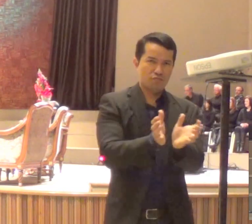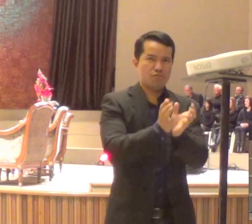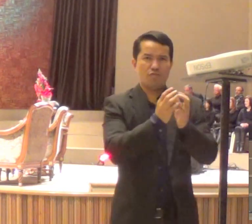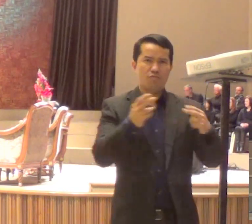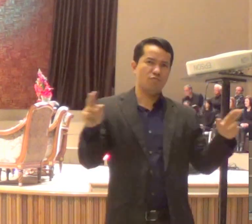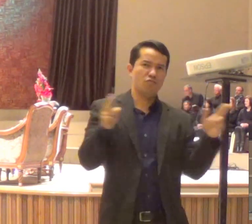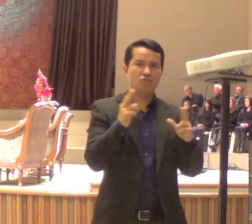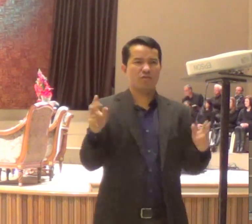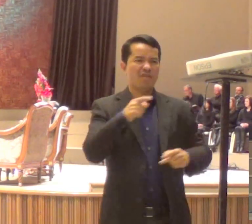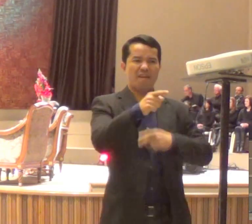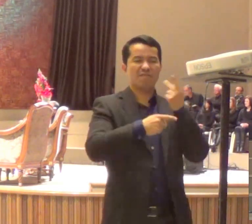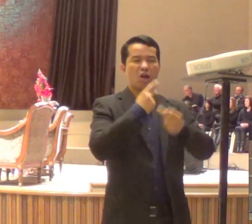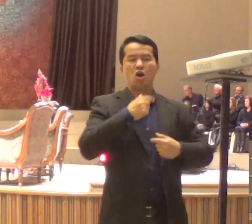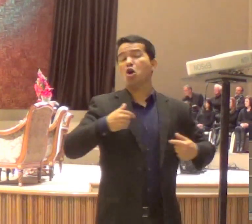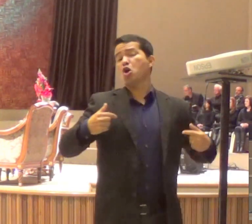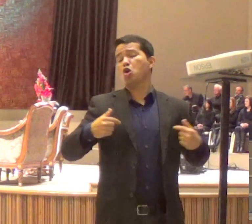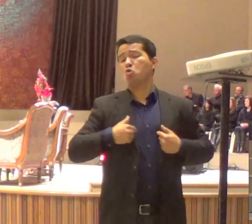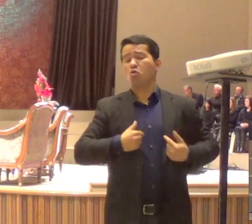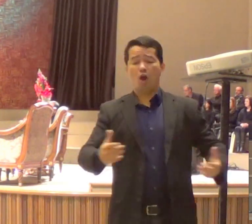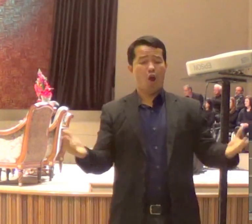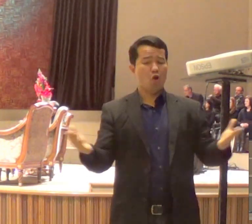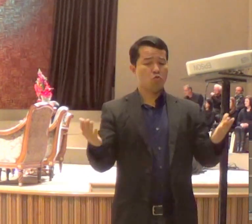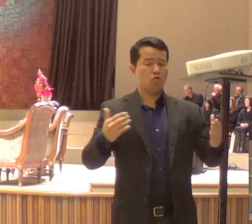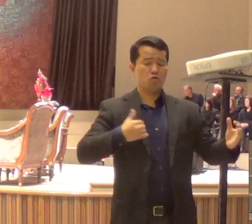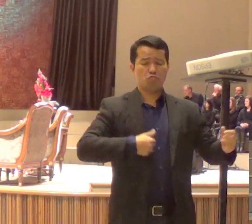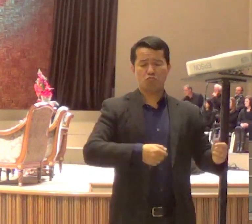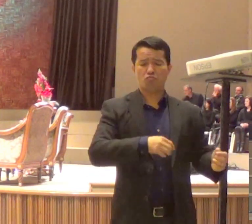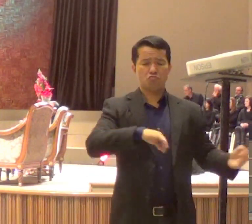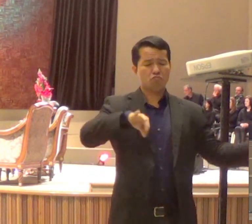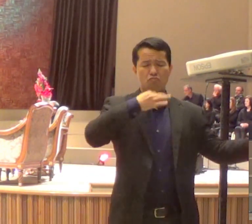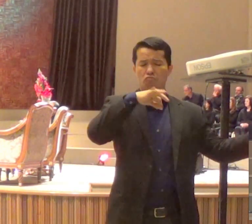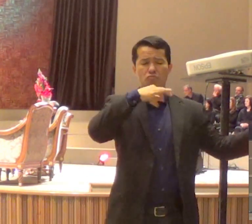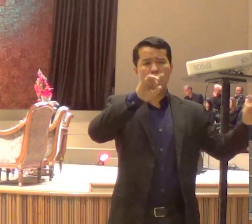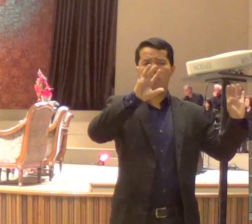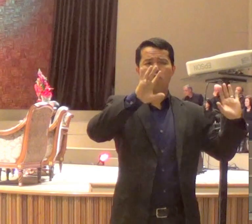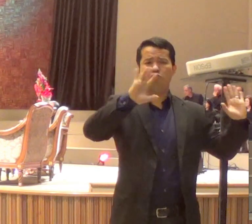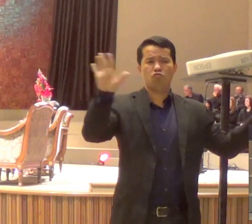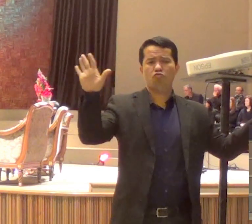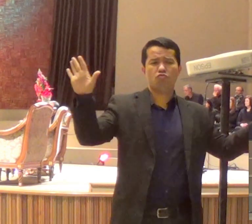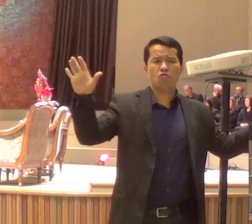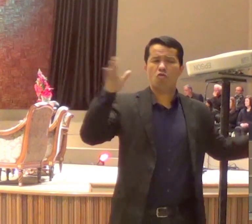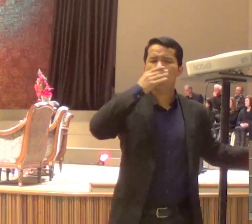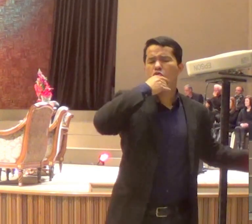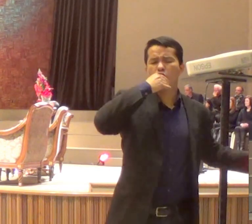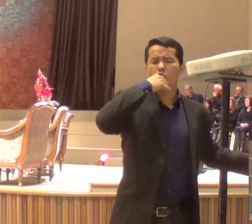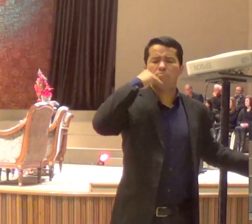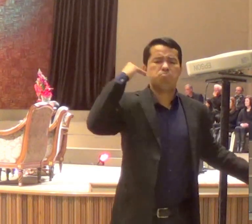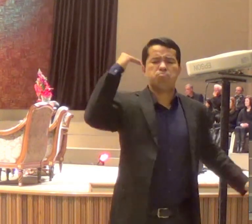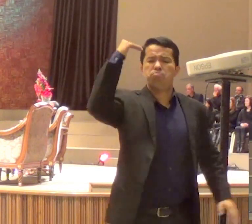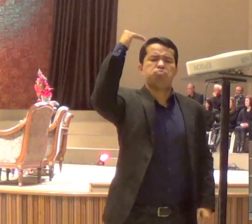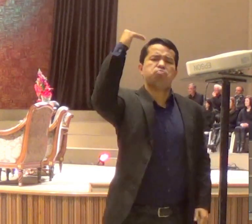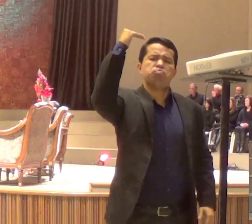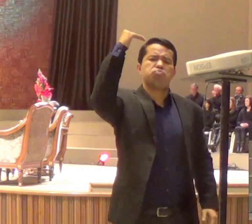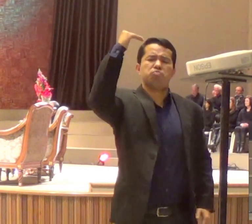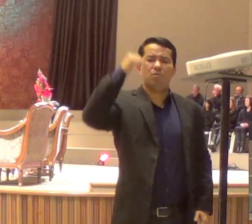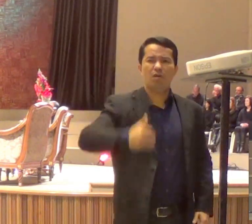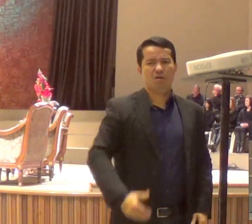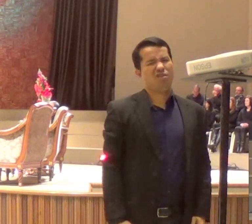o pessoal não entende, que se a gente não pegar, o pequenininho, e colocar do lado, para tocar, e aprender,